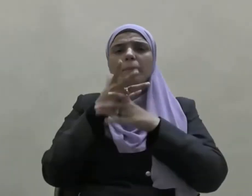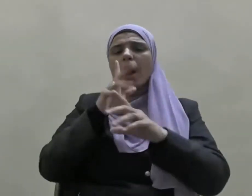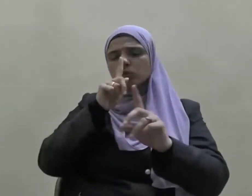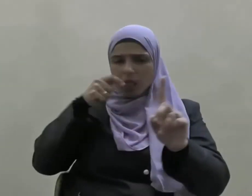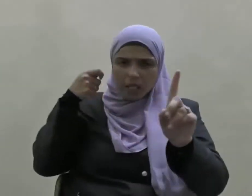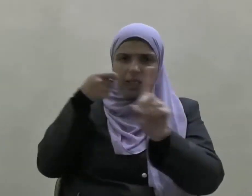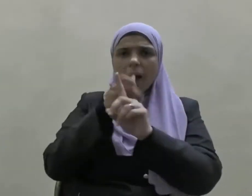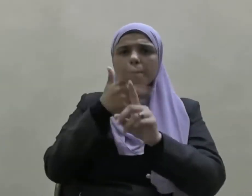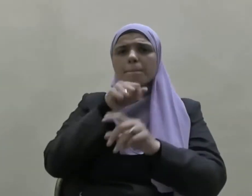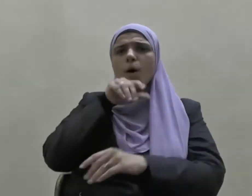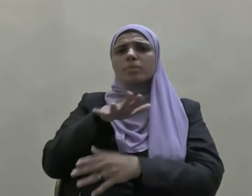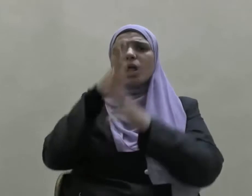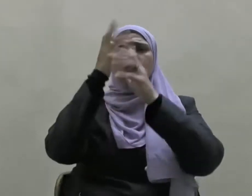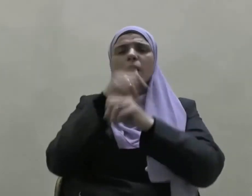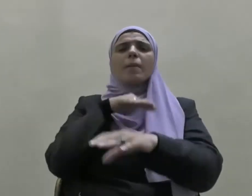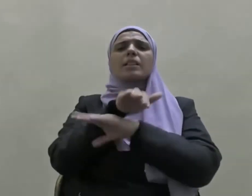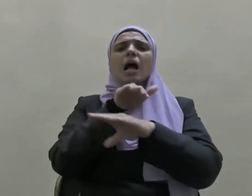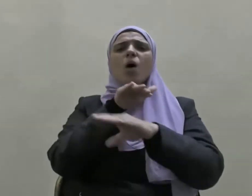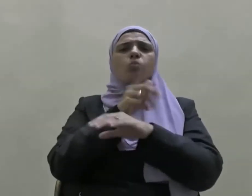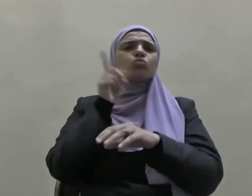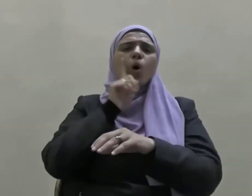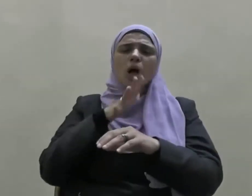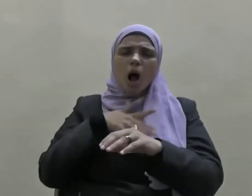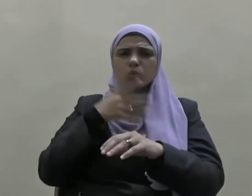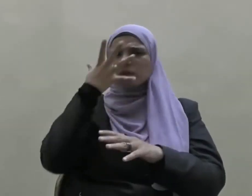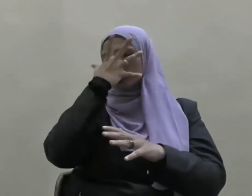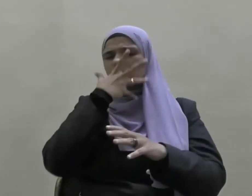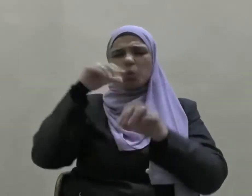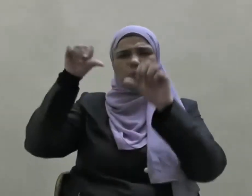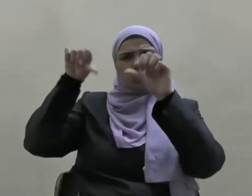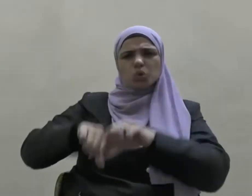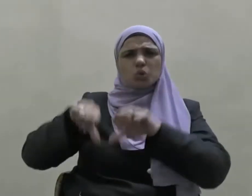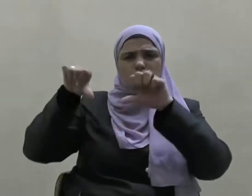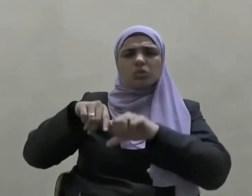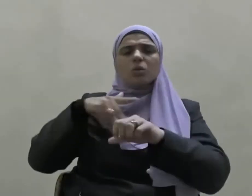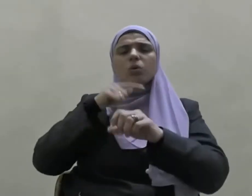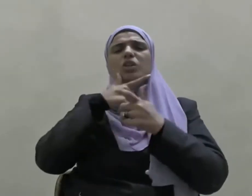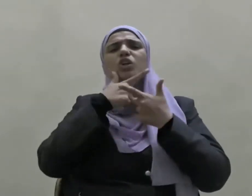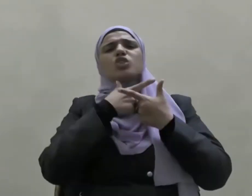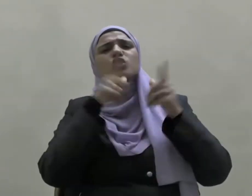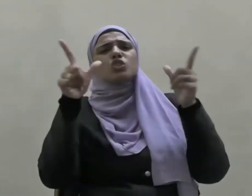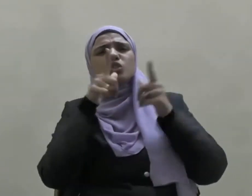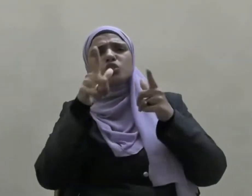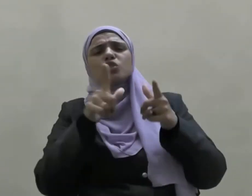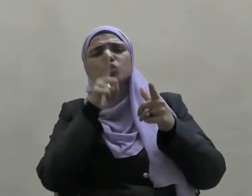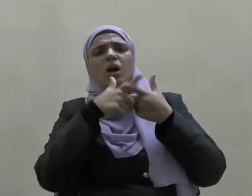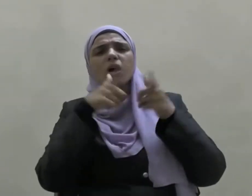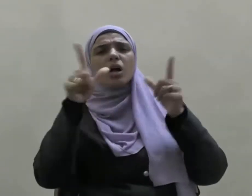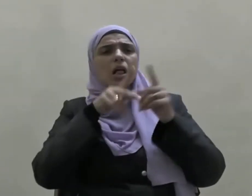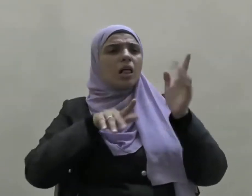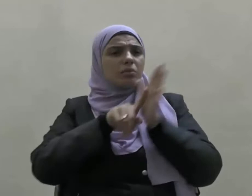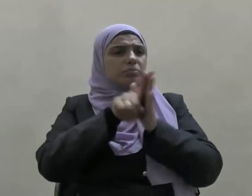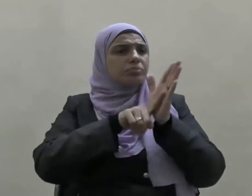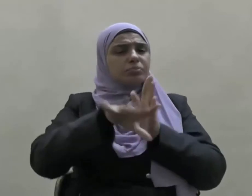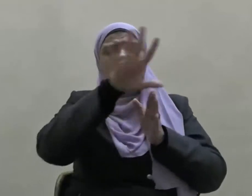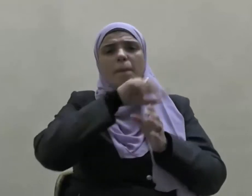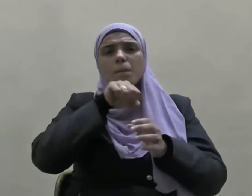للنيل من دعوته وتشويه صورته فأشاعوا بين الناس كذبا